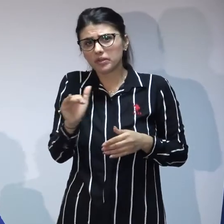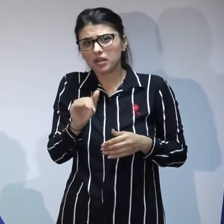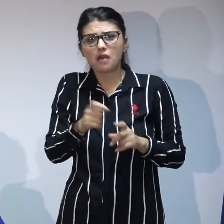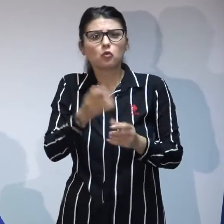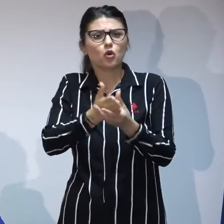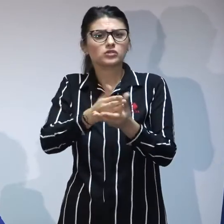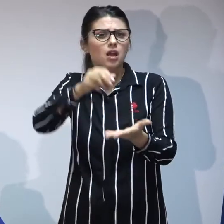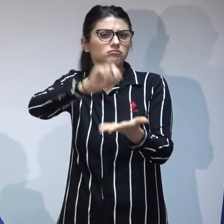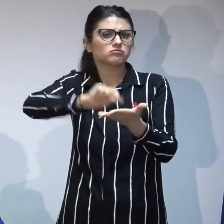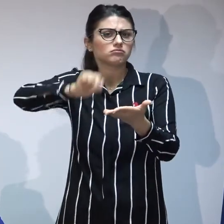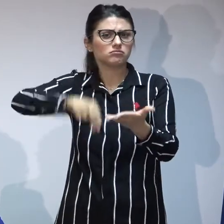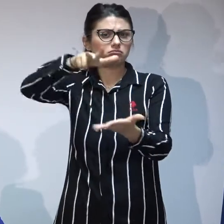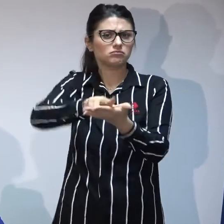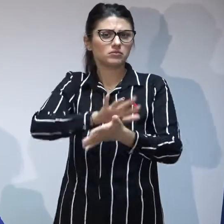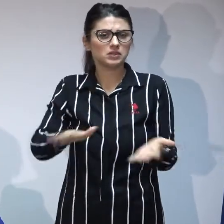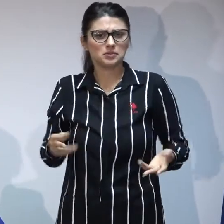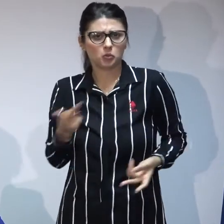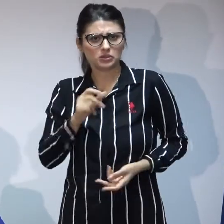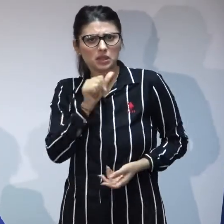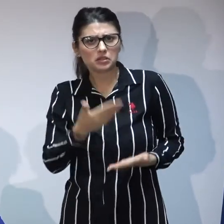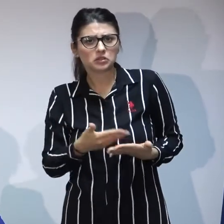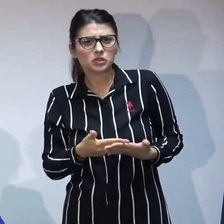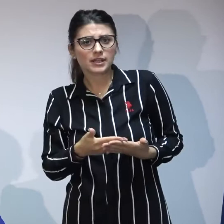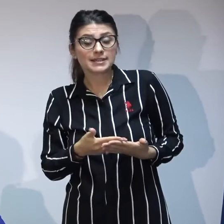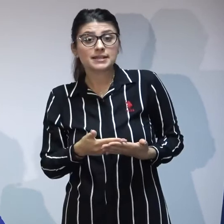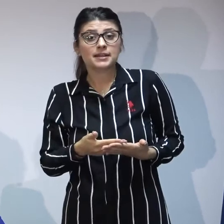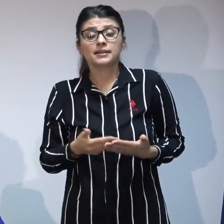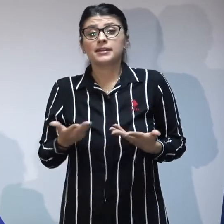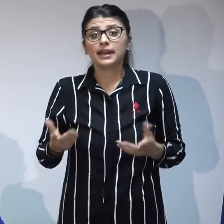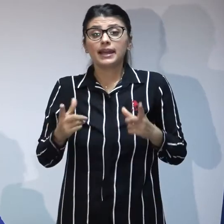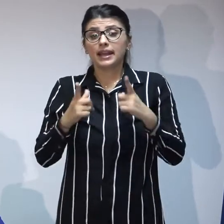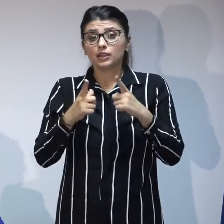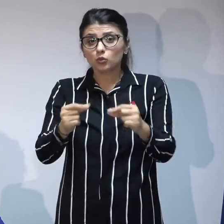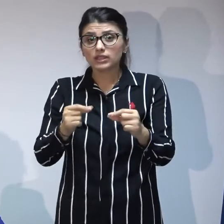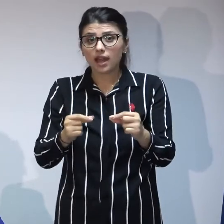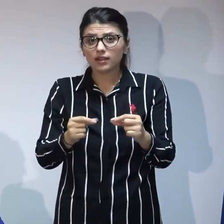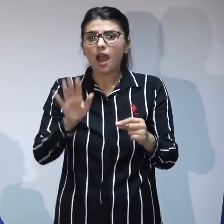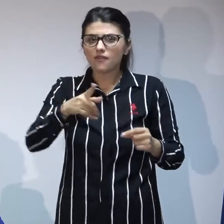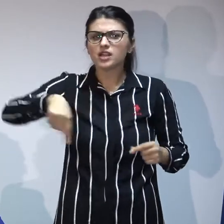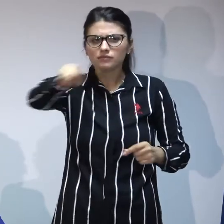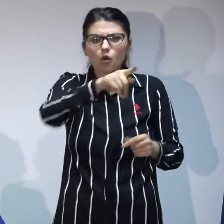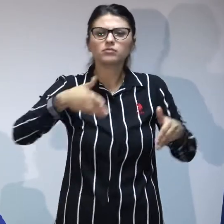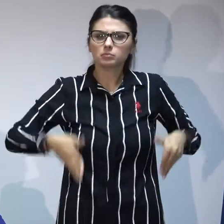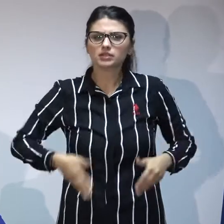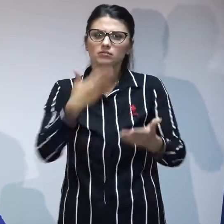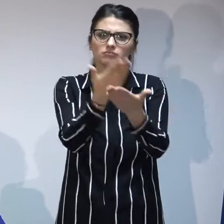rezultatele acestei cercetări exploratorii le aveți în materialele pe care vi le-am pus la dispoziție